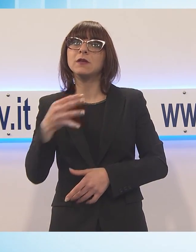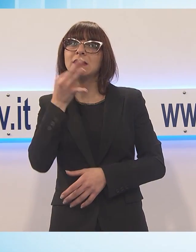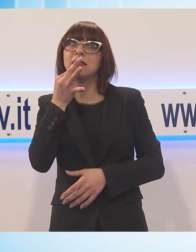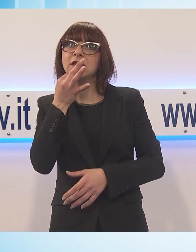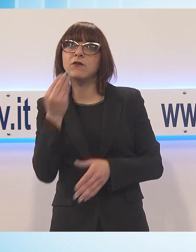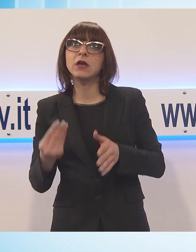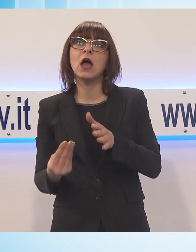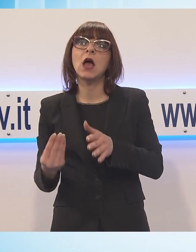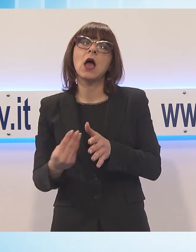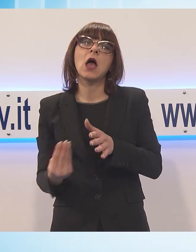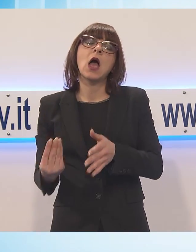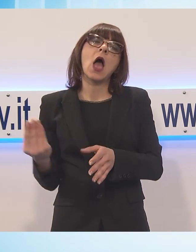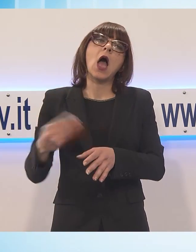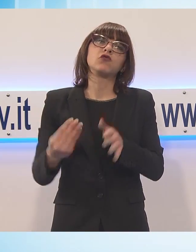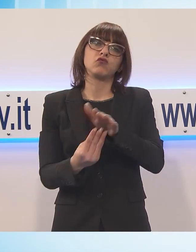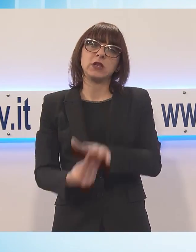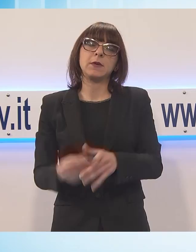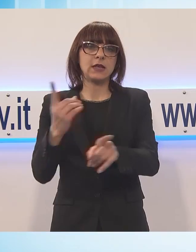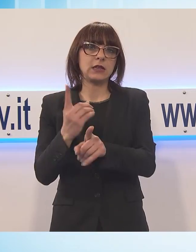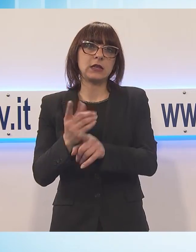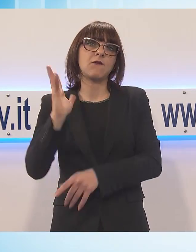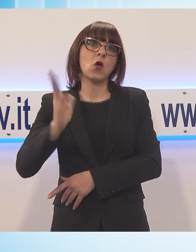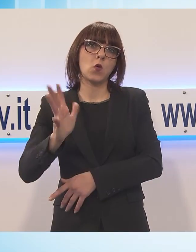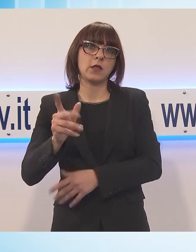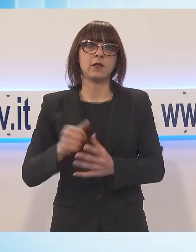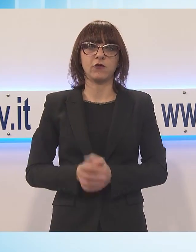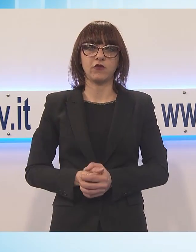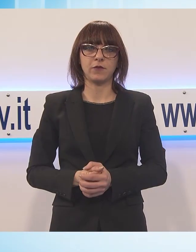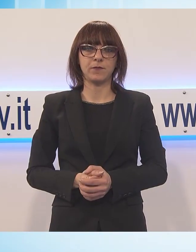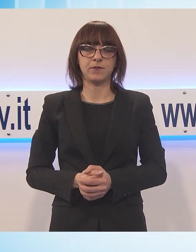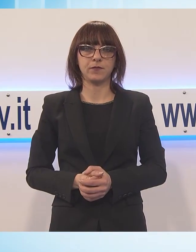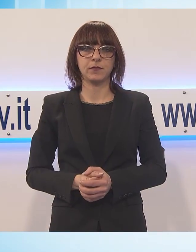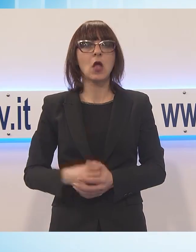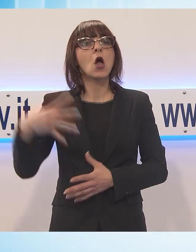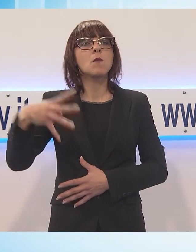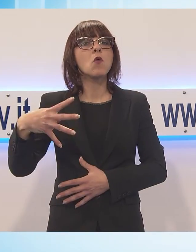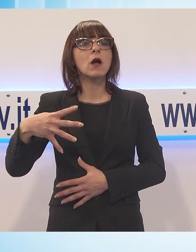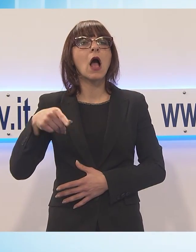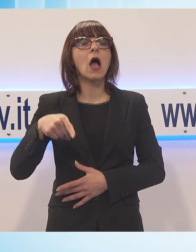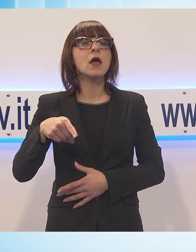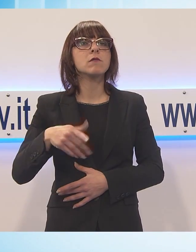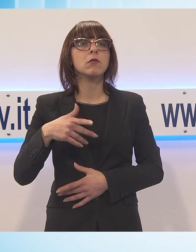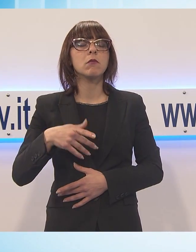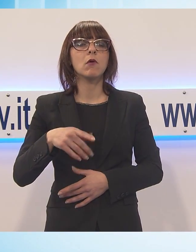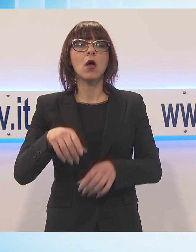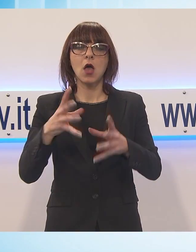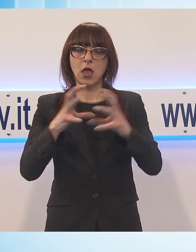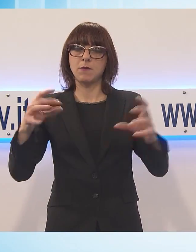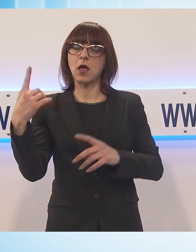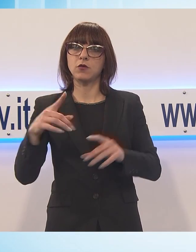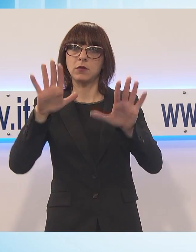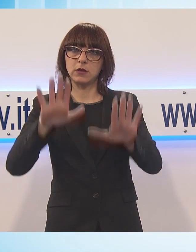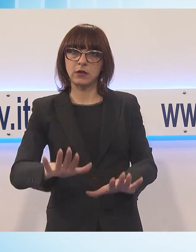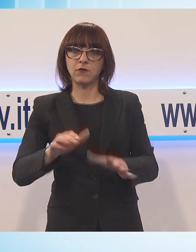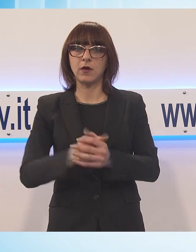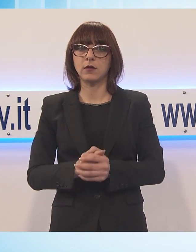emissioni di odori. Sul tema miasmi, Mungai torna a difendere l'impianto. La quantità di prodotto è la solita. Perché deve